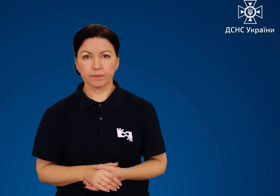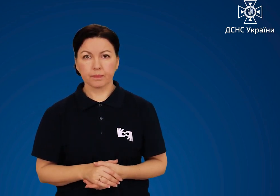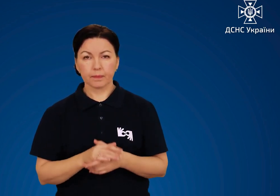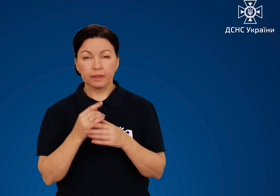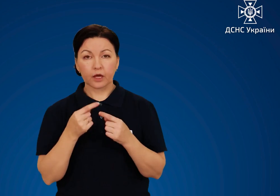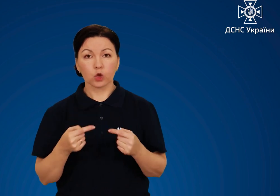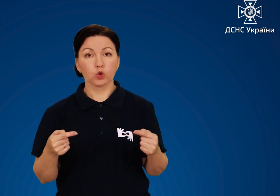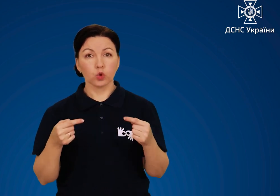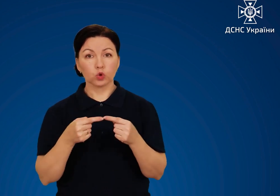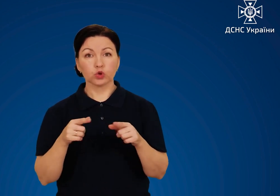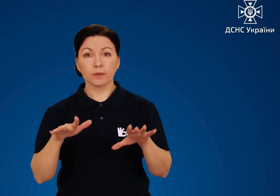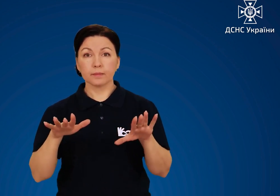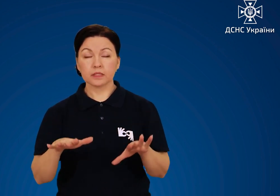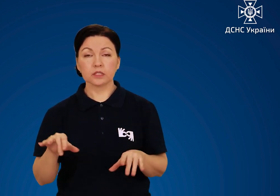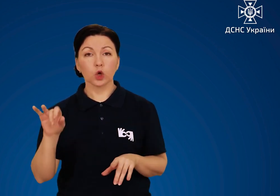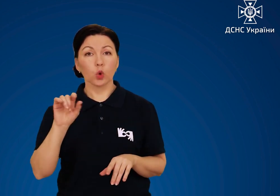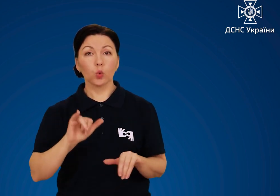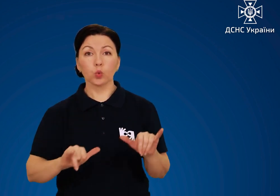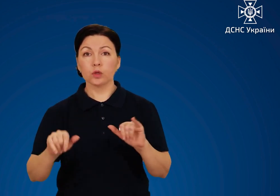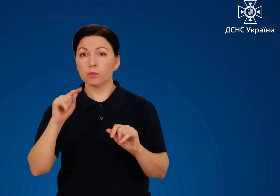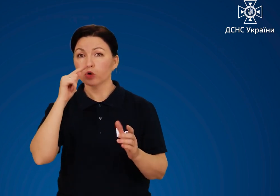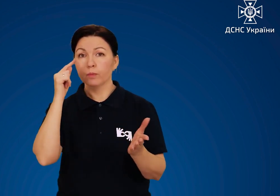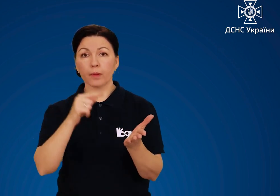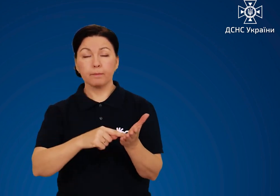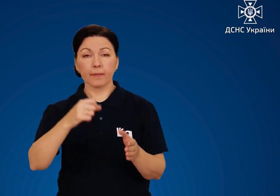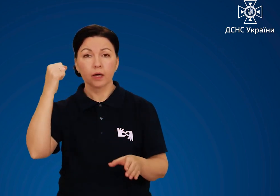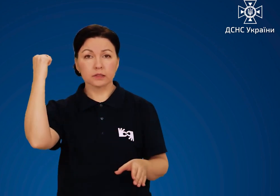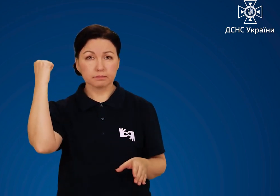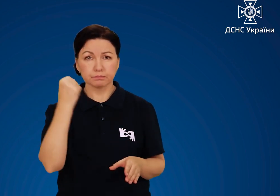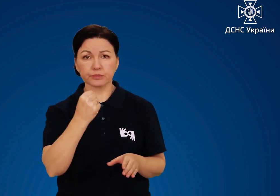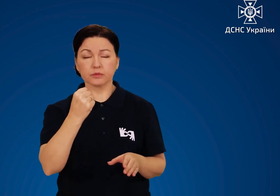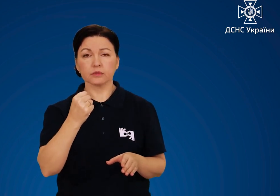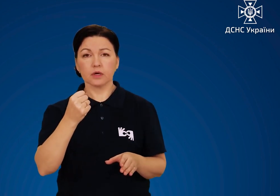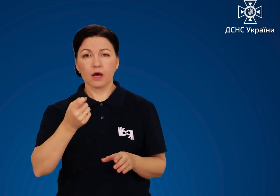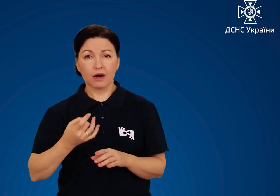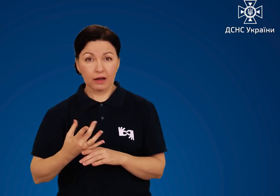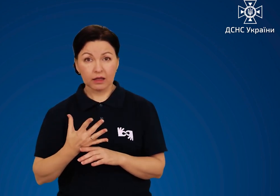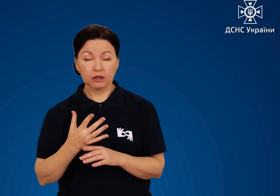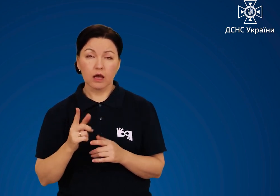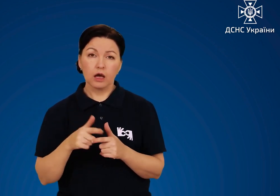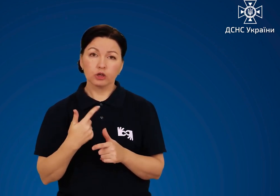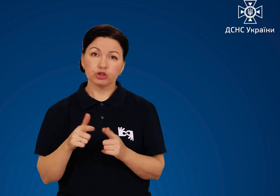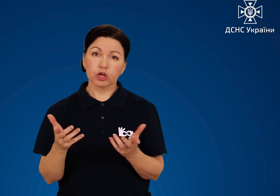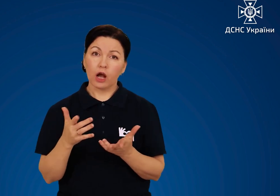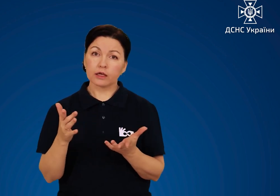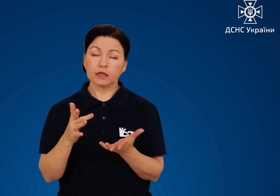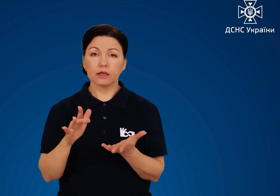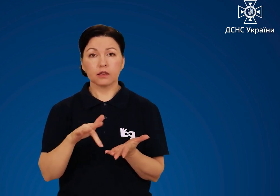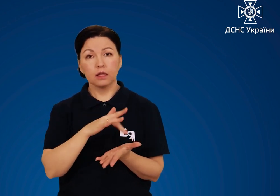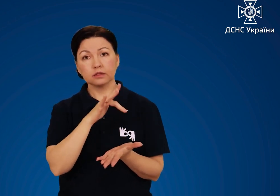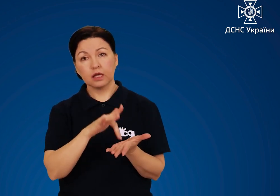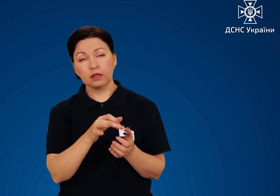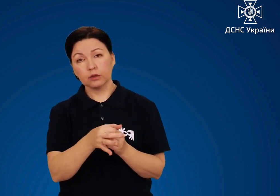Точне місце, куди може влучити ракета, чи який населений пункт атакує літак,